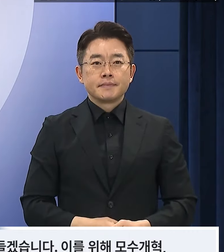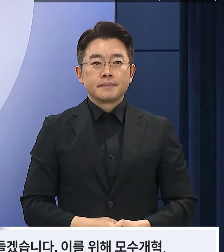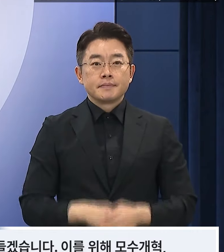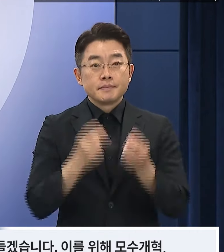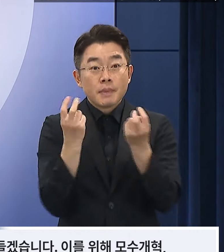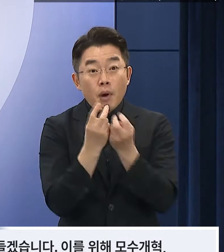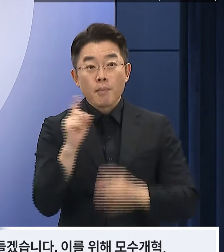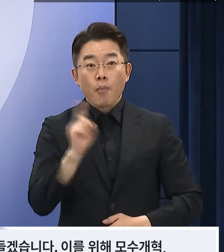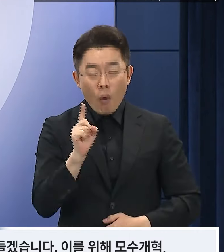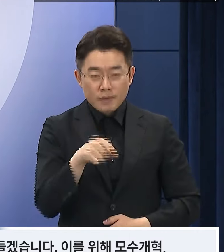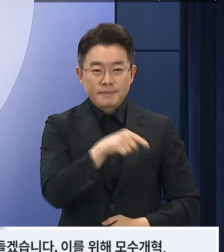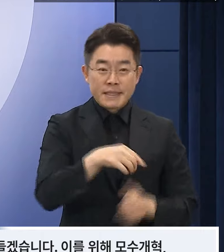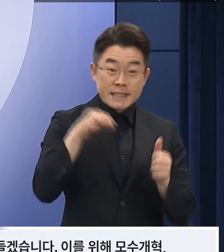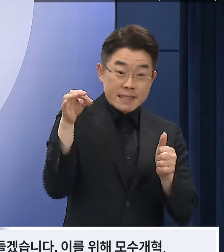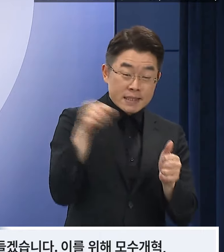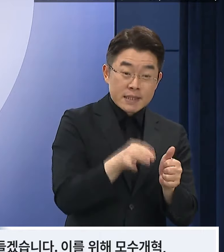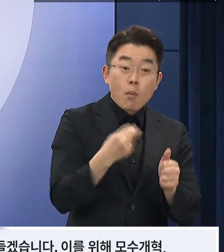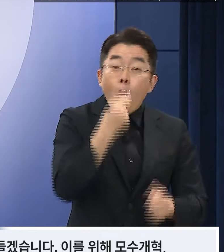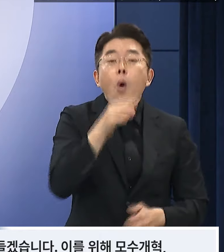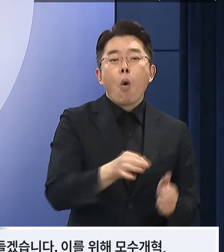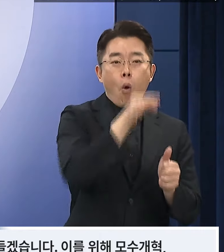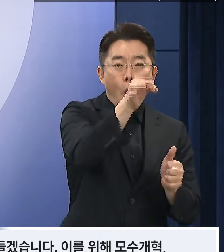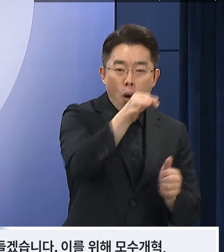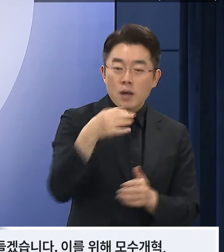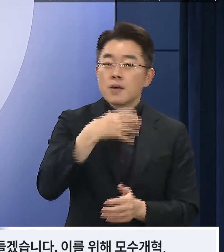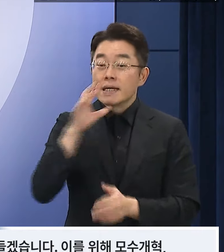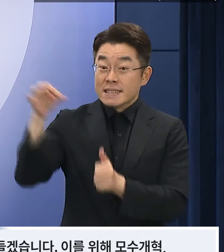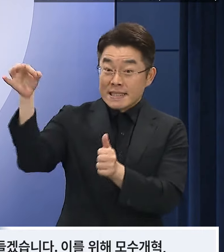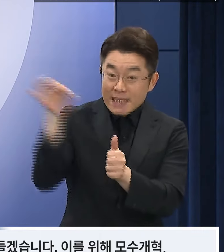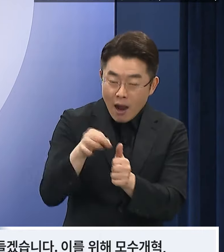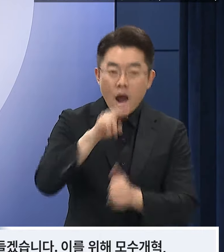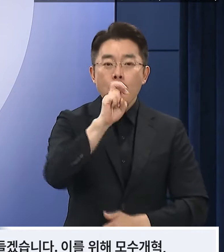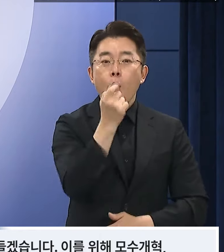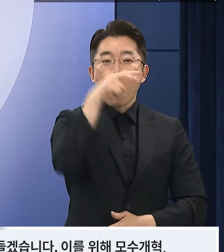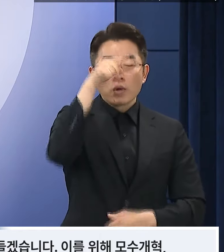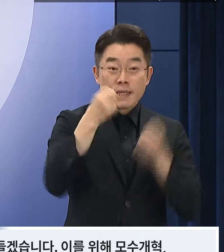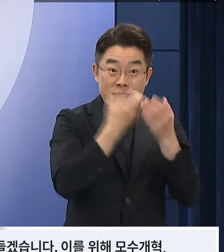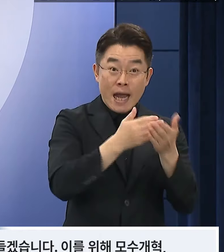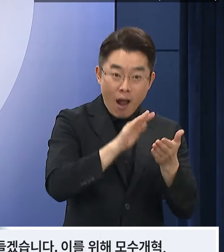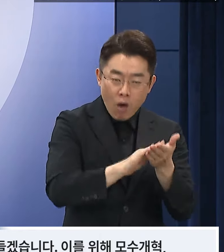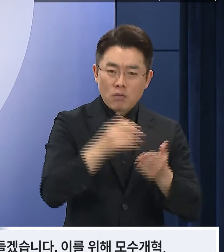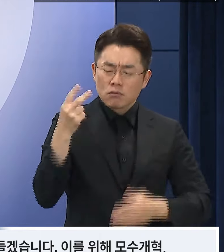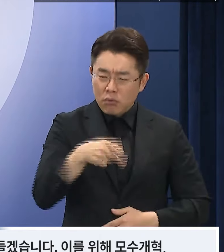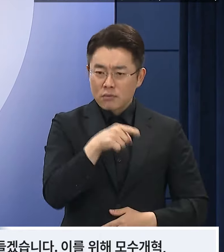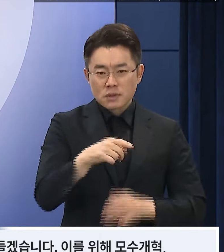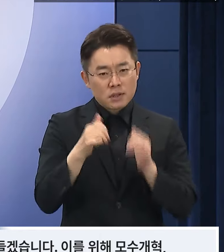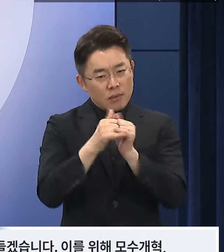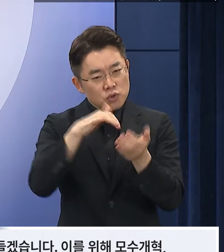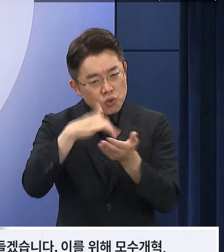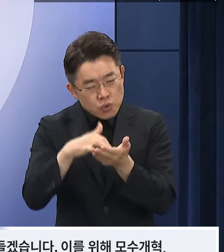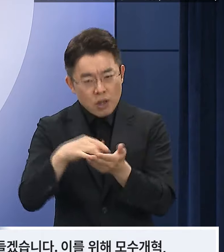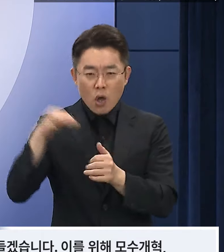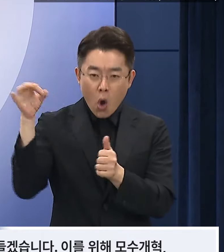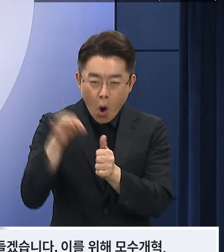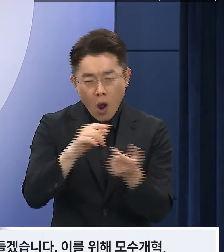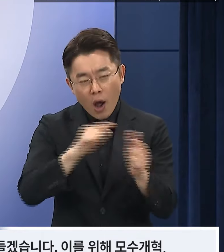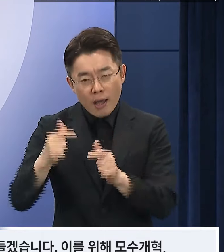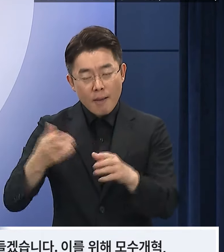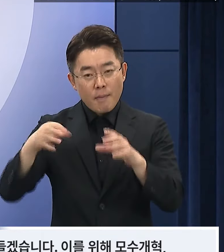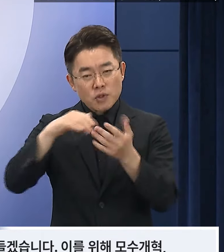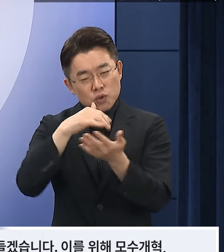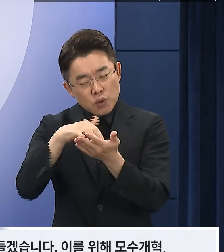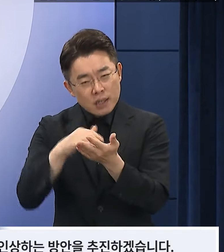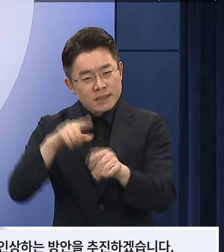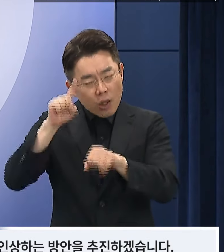위해 무수개혁, 기금수익률 제고, 자동조정장치 도입 등 3가지 과제를 추진하겠습니다.